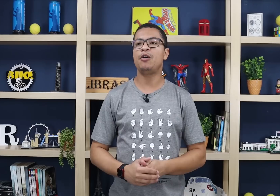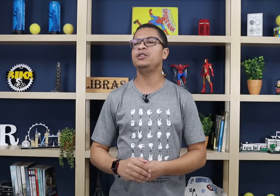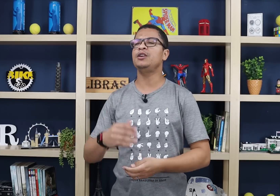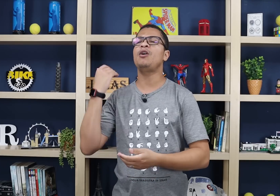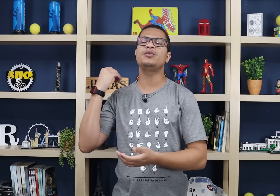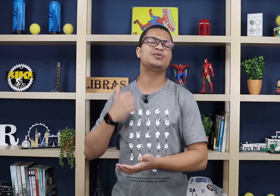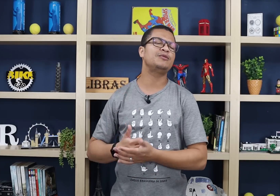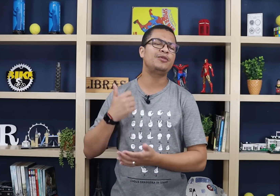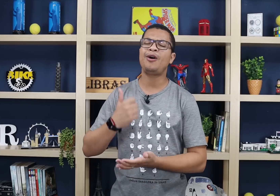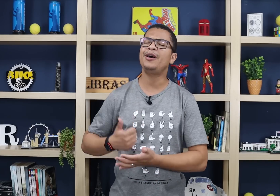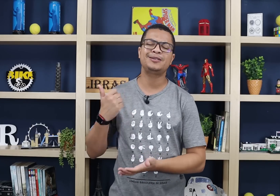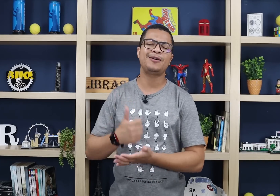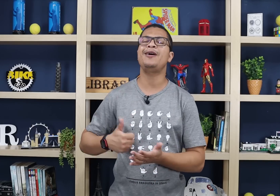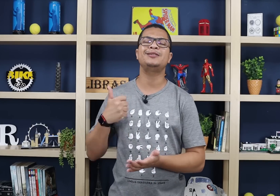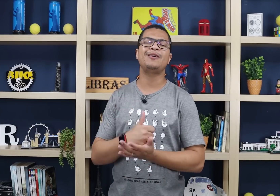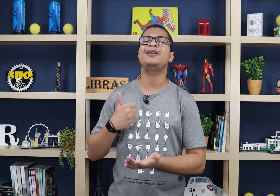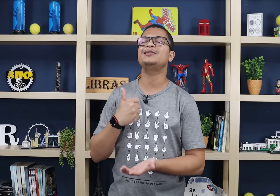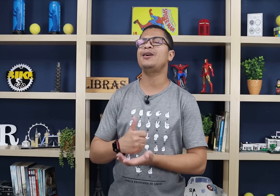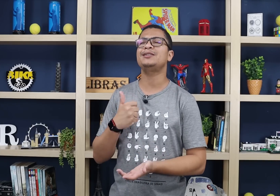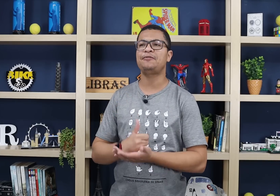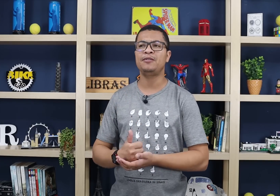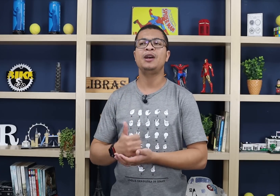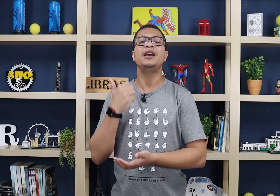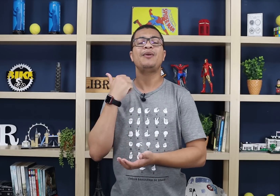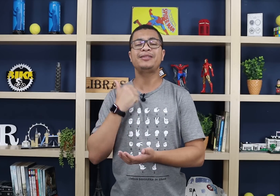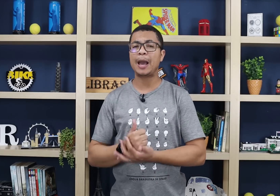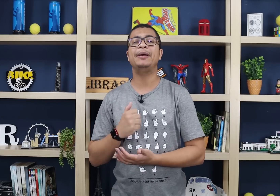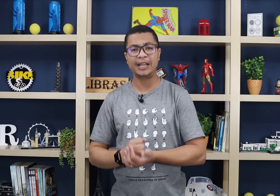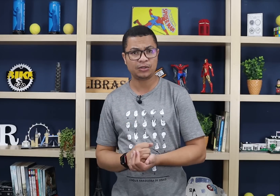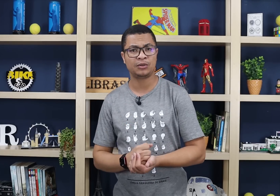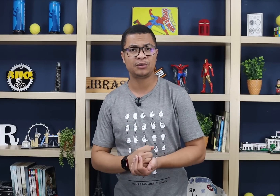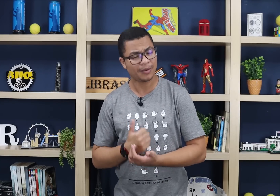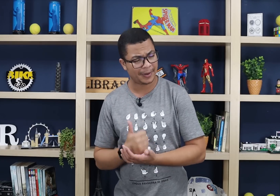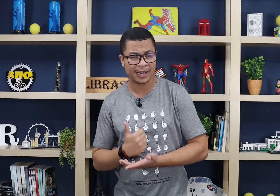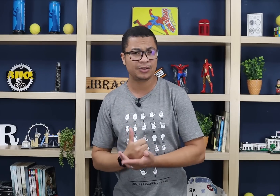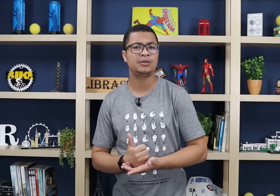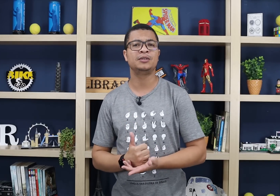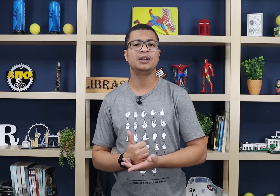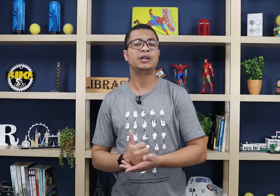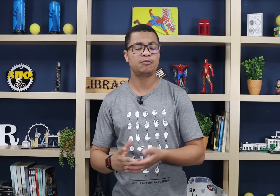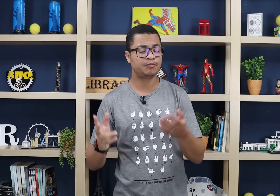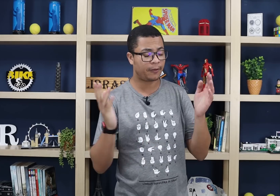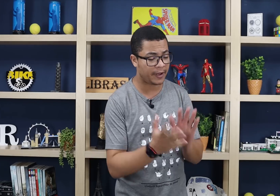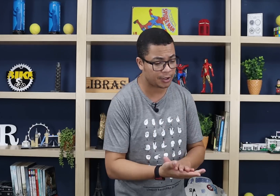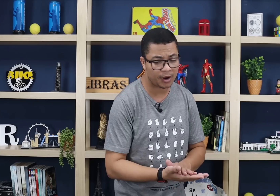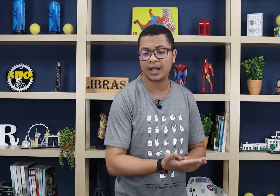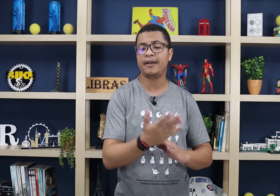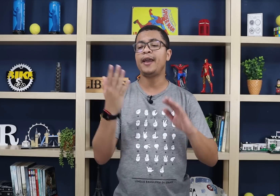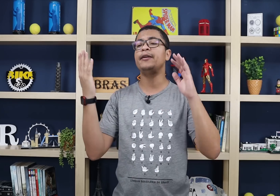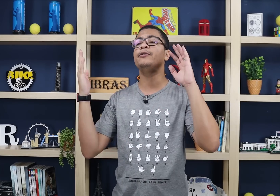Aí, Rodrigo, eu estudo por horas e horas e horas e horas a fio, eu até aprendo, eu aprendo! Eu fecho meu caderno,